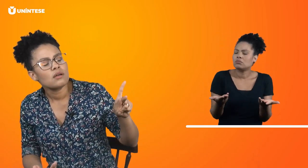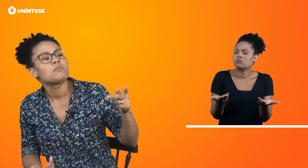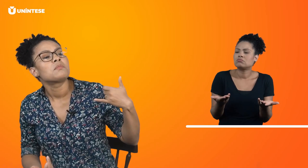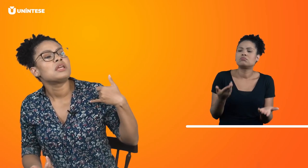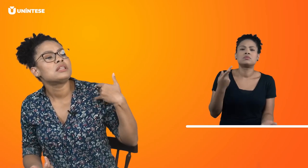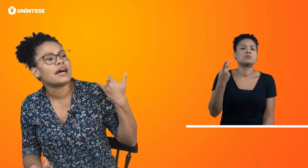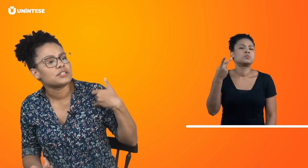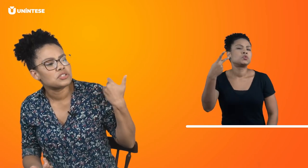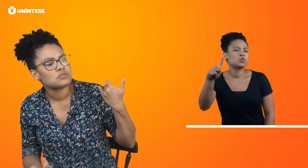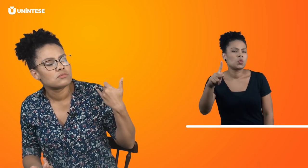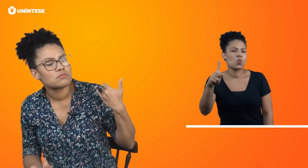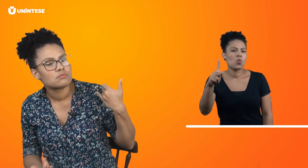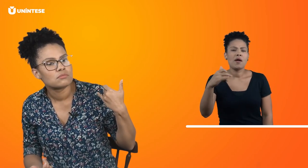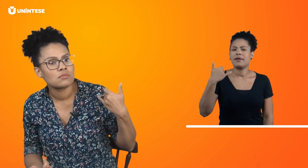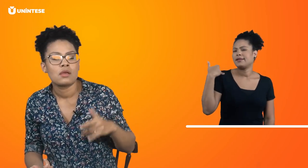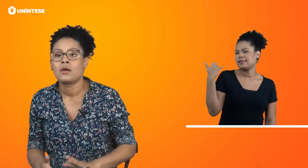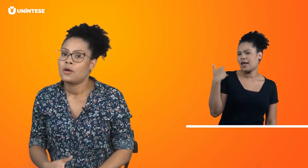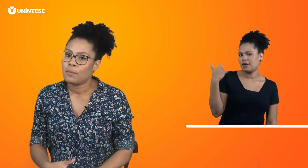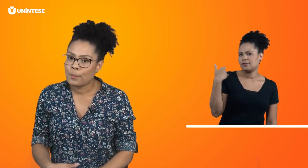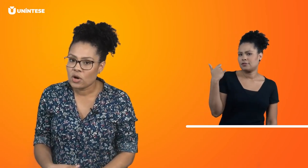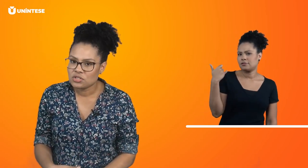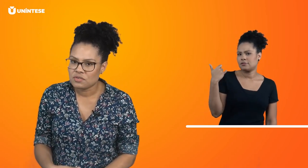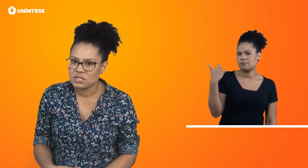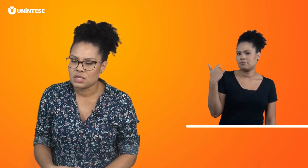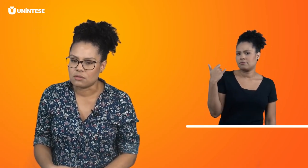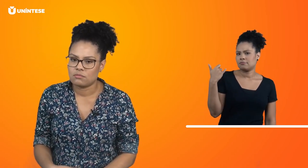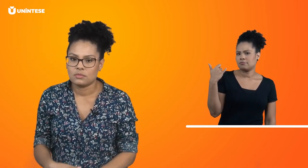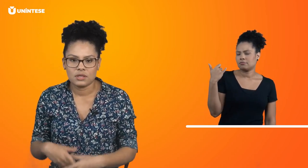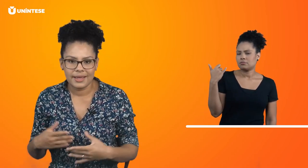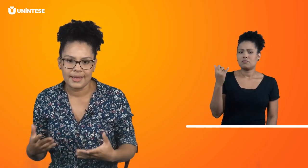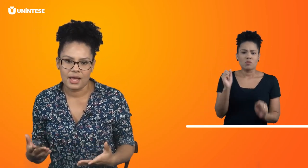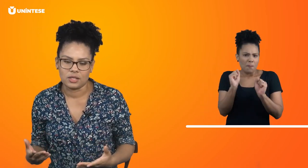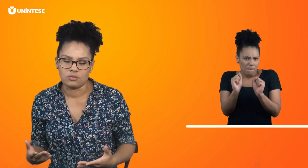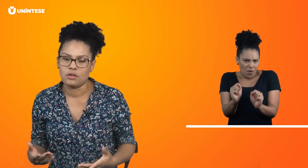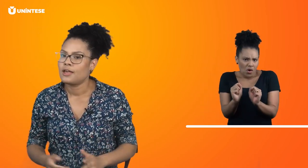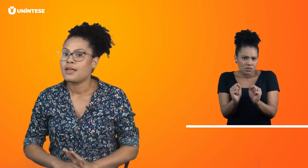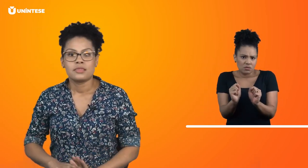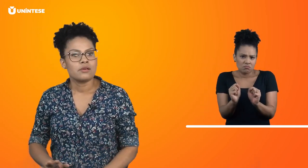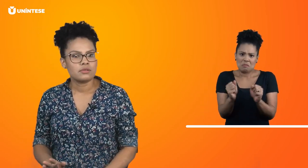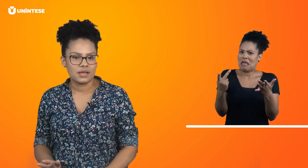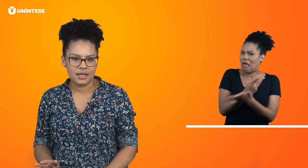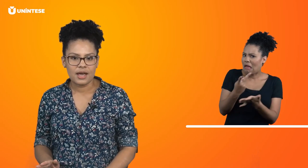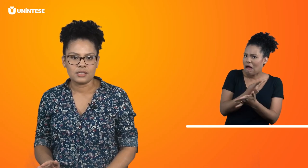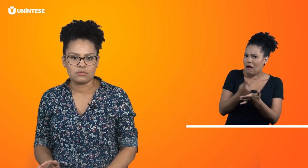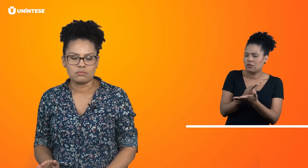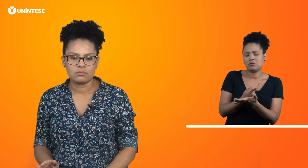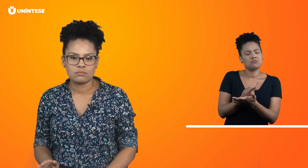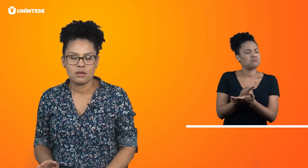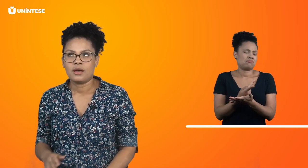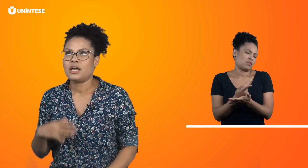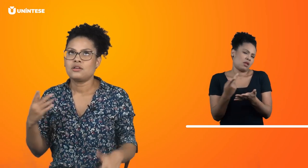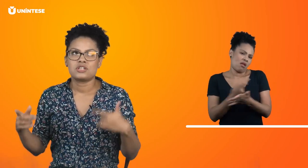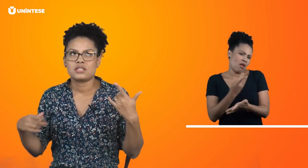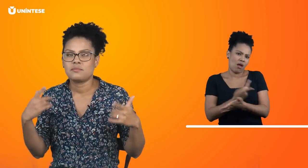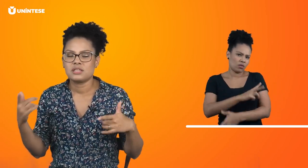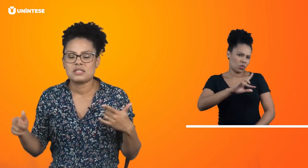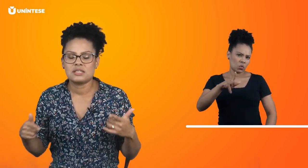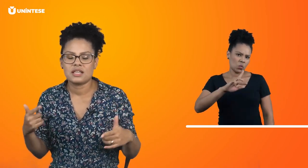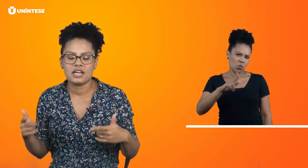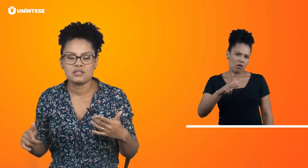idade? Pode fazer? Tá errado? Não tá errado? Ah, eu já sabia esses sinais.